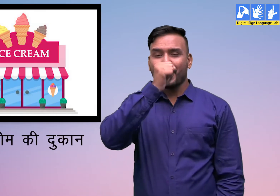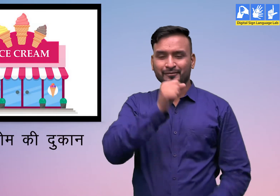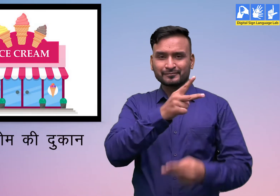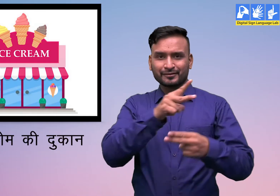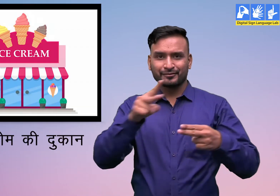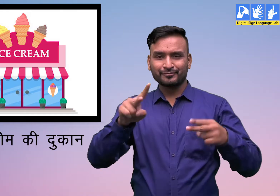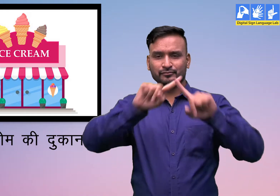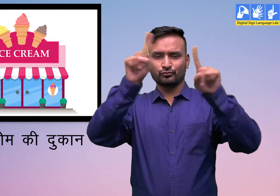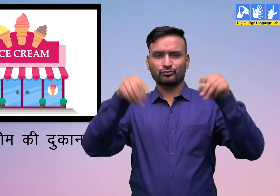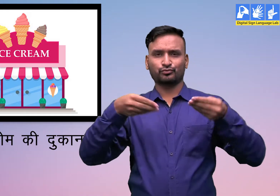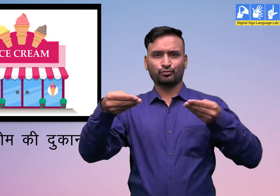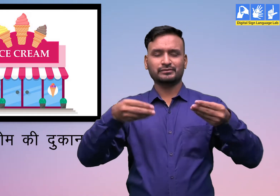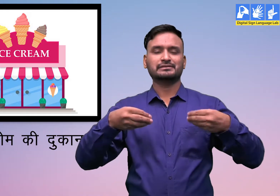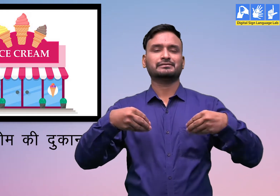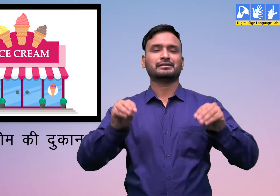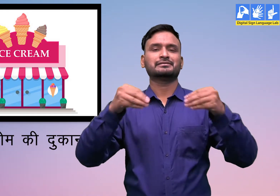आइसक्रीम की दुकान